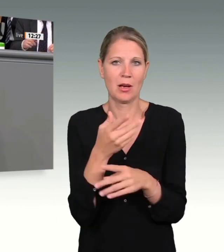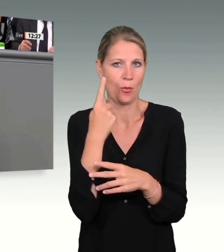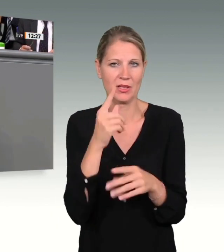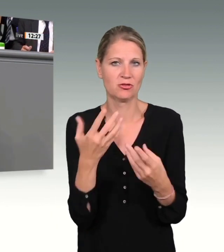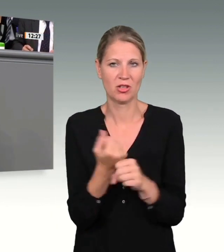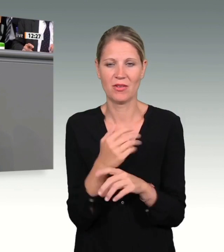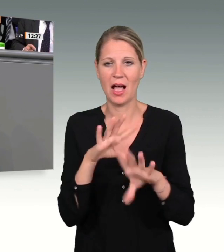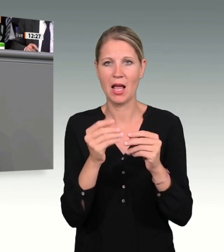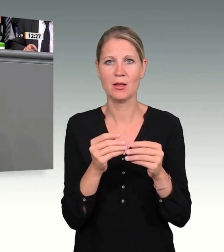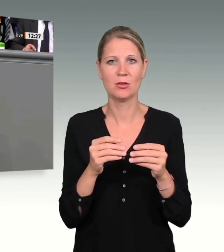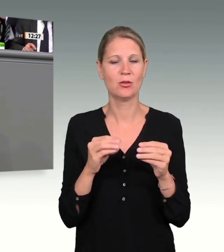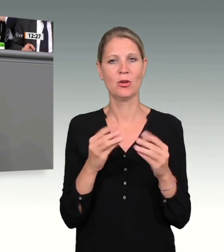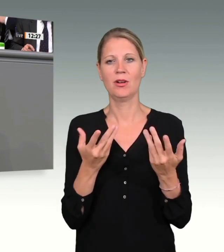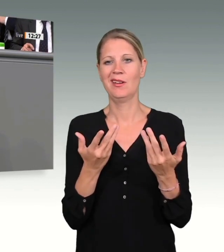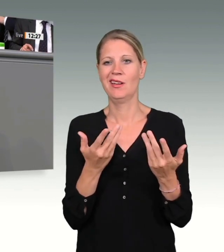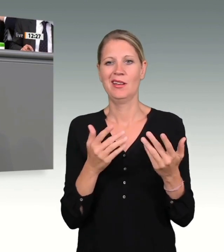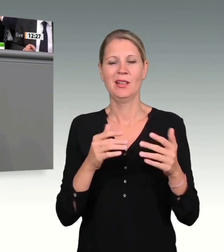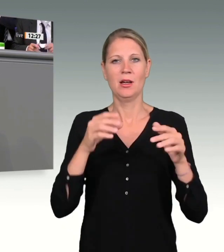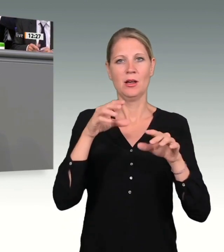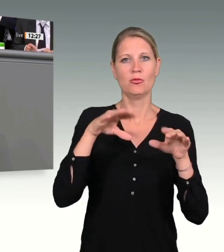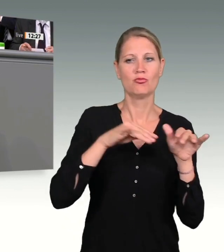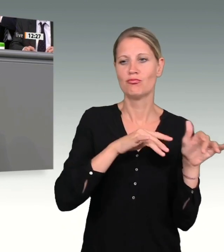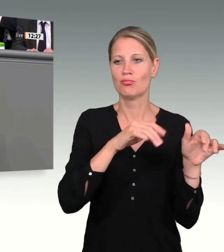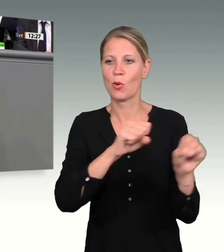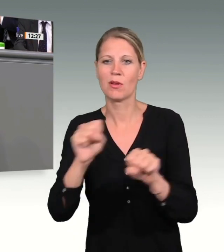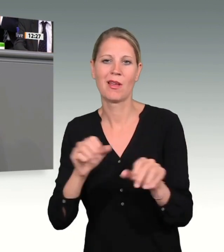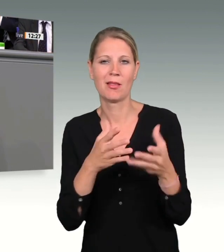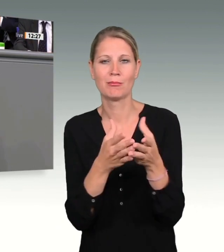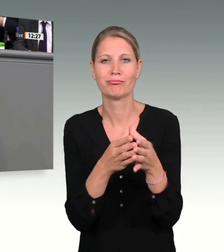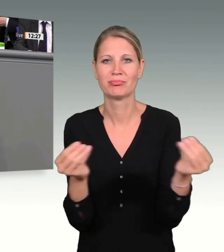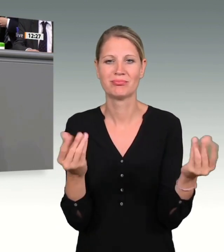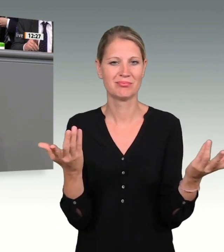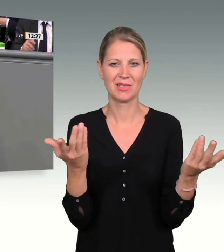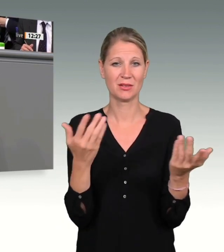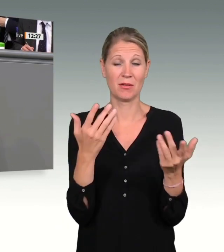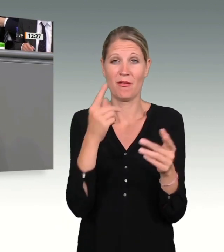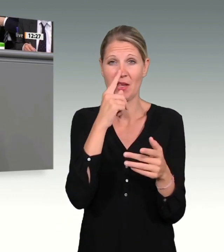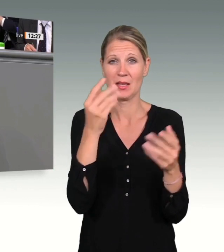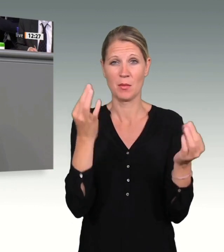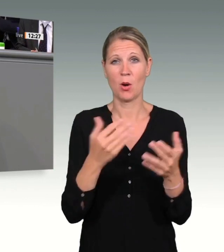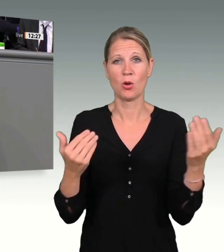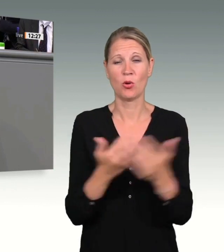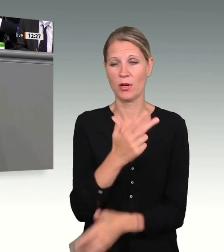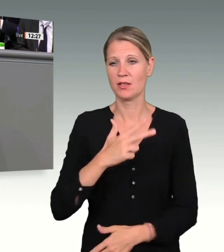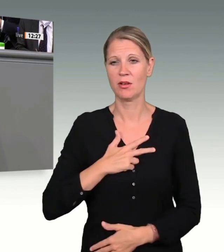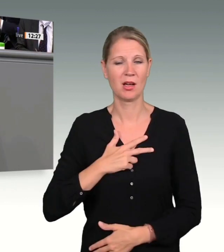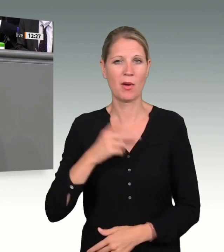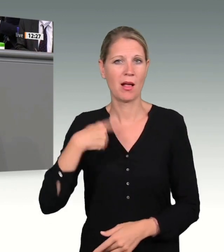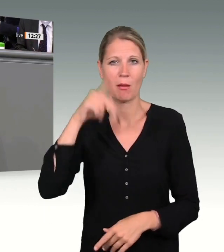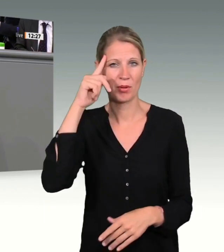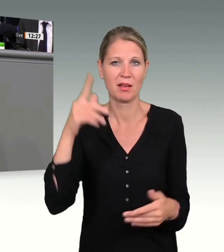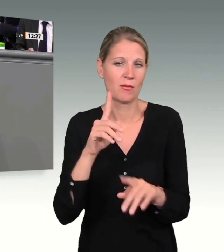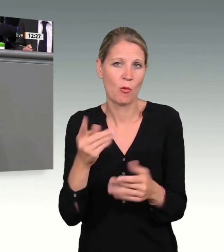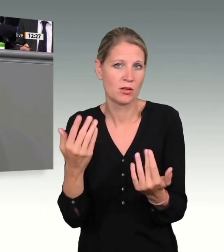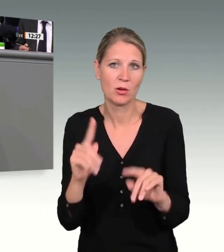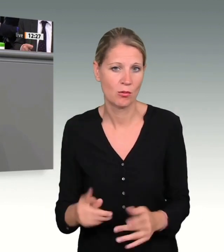neue Zeugen bringen, die aber nicht zu erwarten sind. Es wäre aber auch ein überzogener Anspruch, dass es gelingen könnte, jedes Detail des Geschehens vollständig aufzuklären.